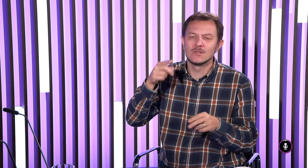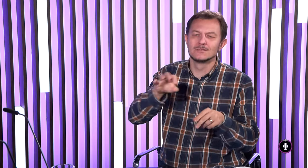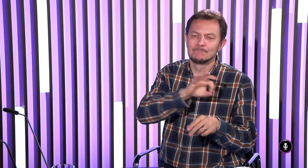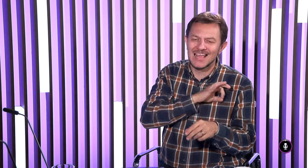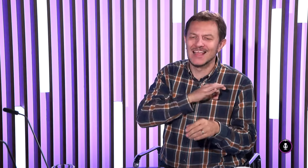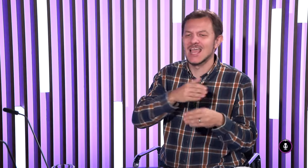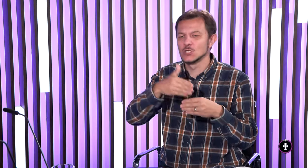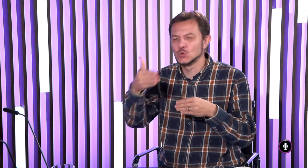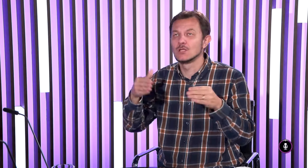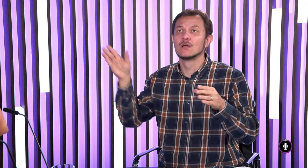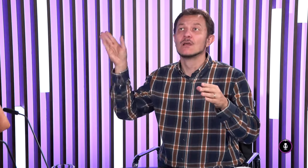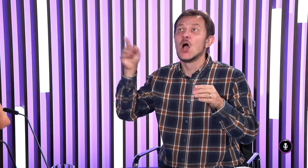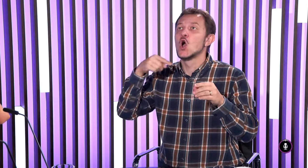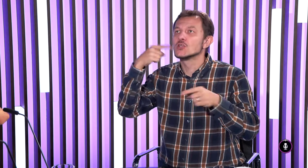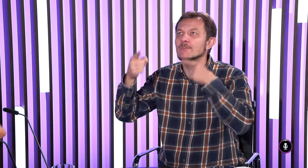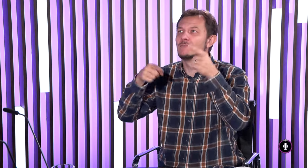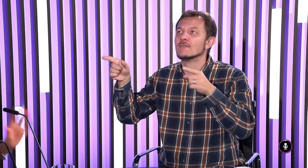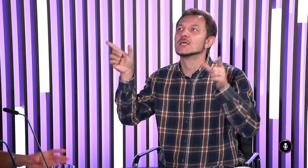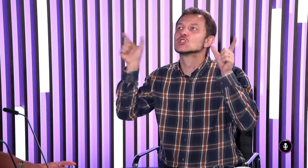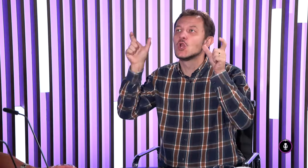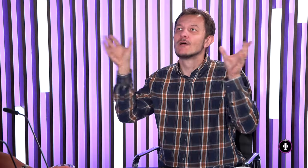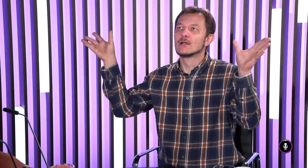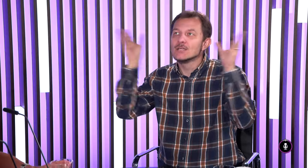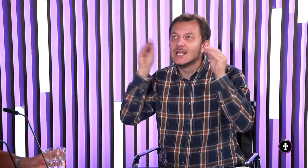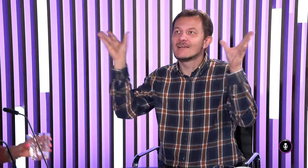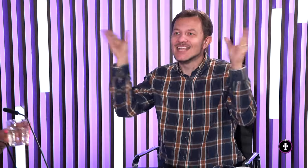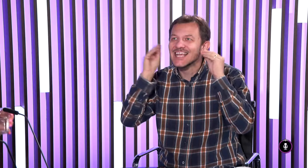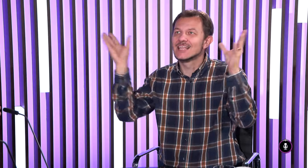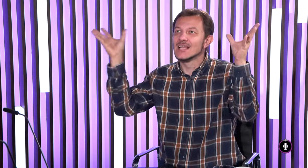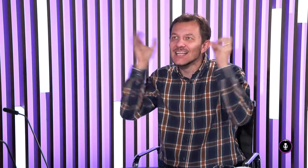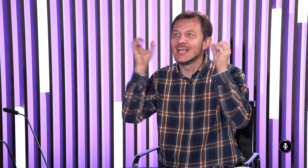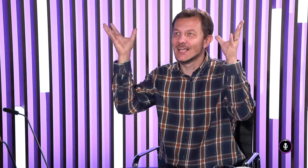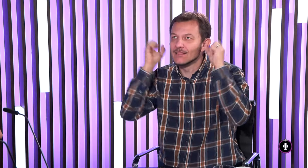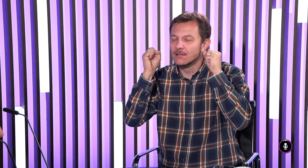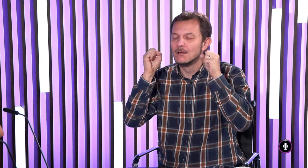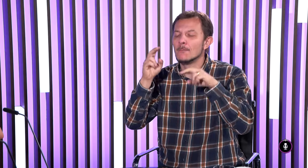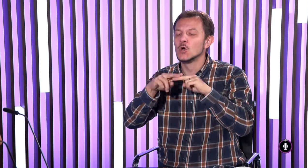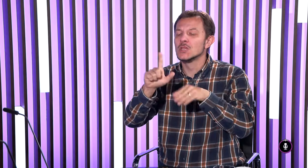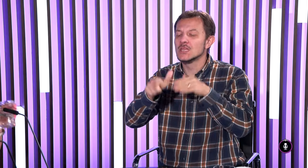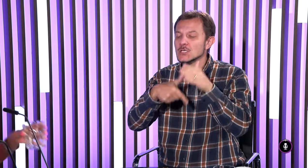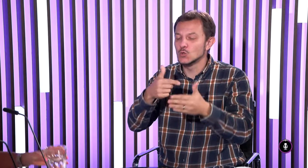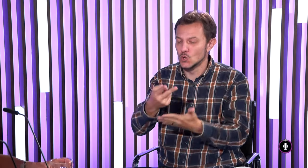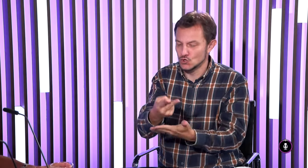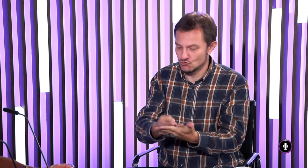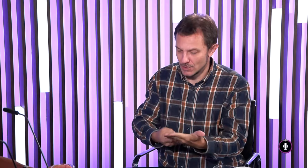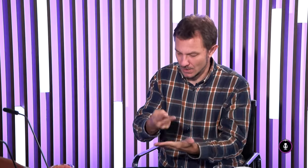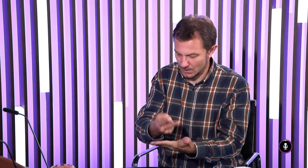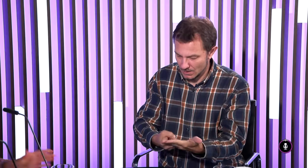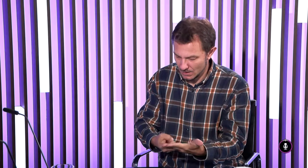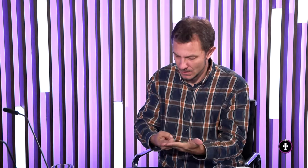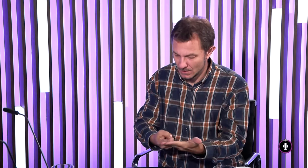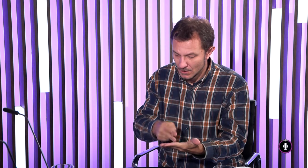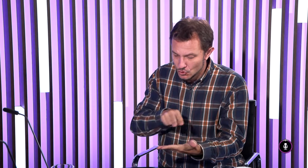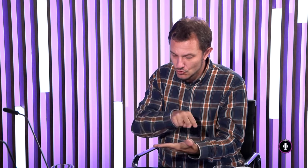napríklad máma, otec, priateľ, notlivé slova, ktoré rozprávate, tak vy ich stále vnímate, zachytávate ich prostrednictvom sluchu.